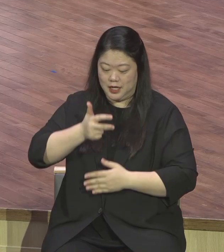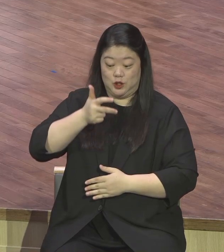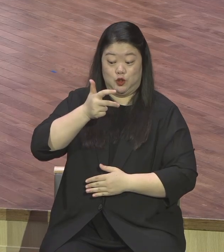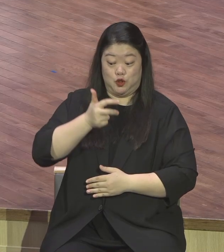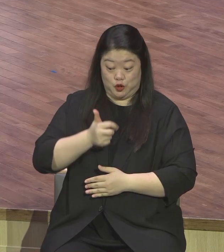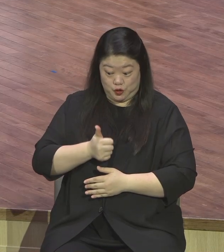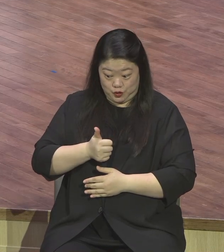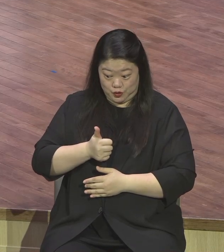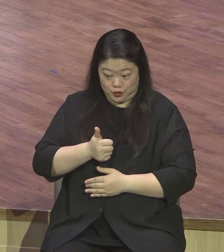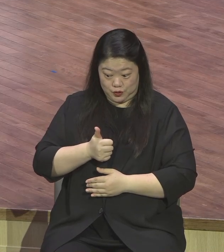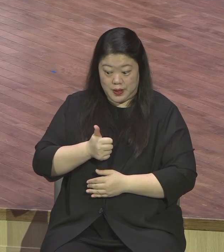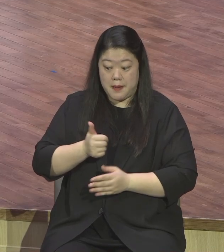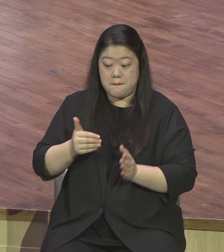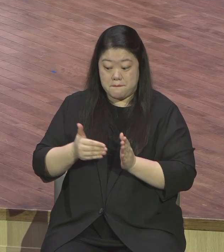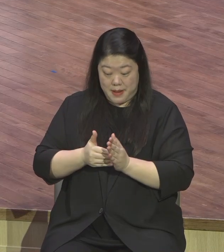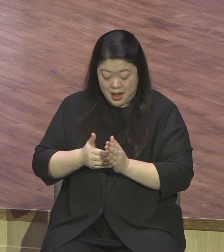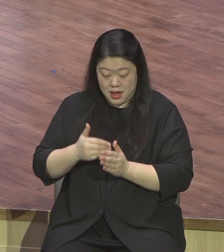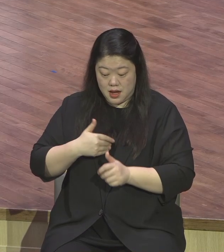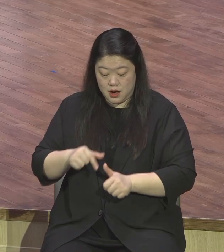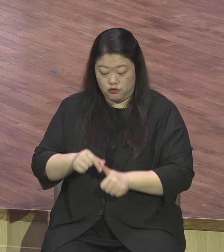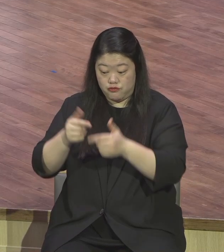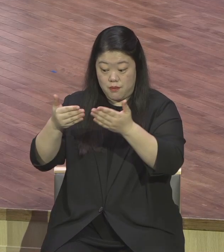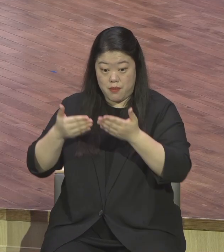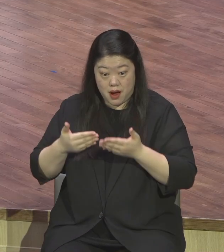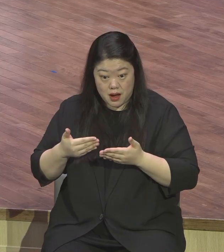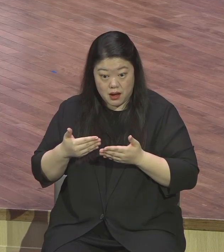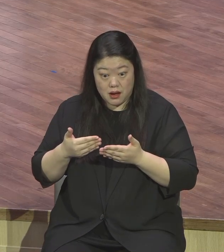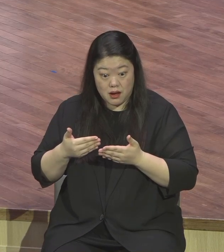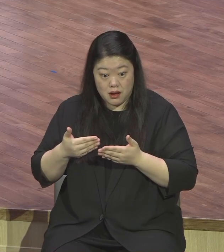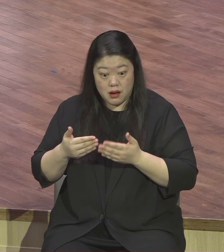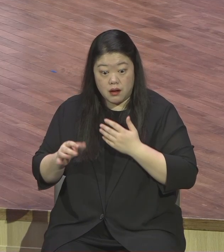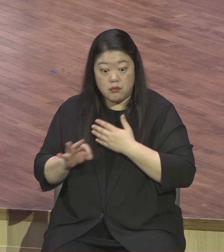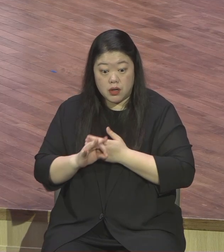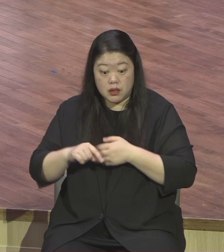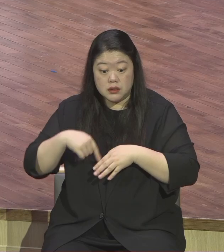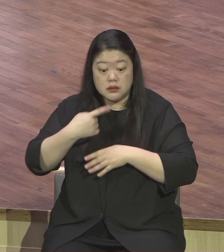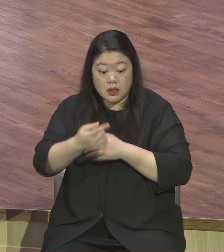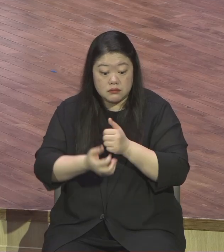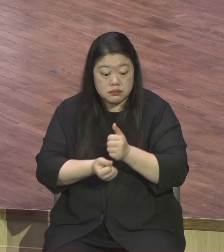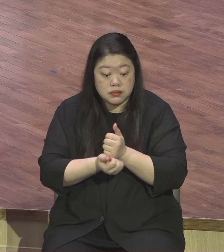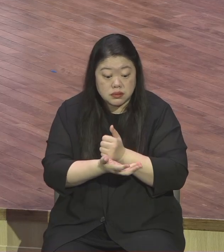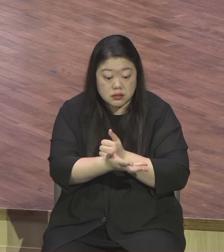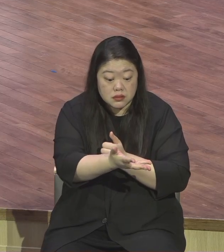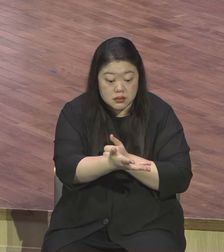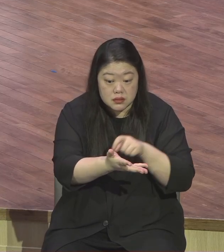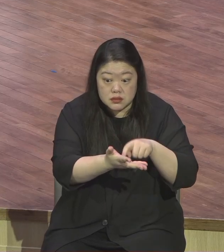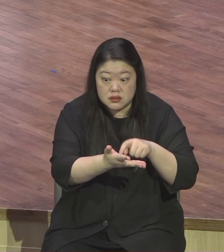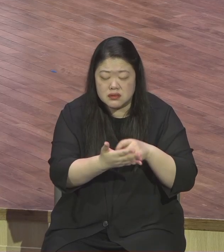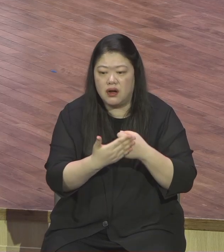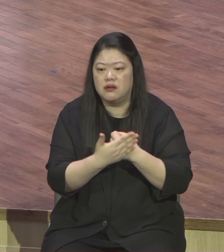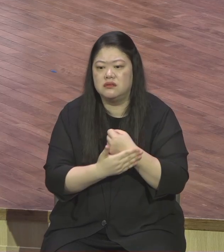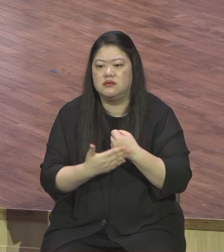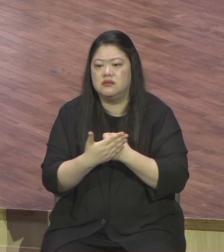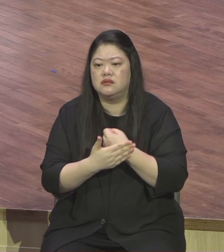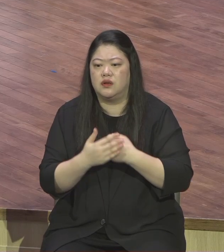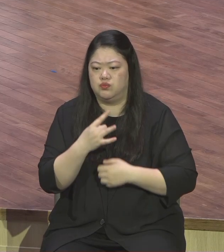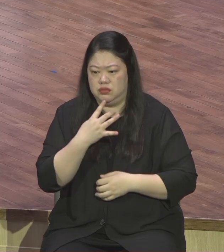이제부터 정말로 우리 힘이 아니지요 오직 은혜로 은혜 속에 아 저분은